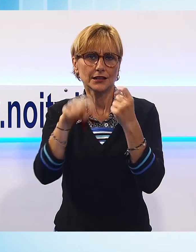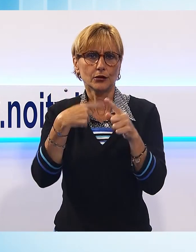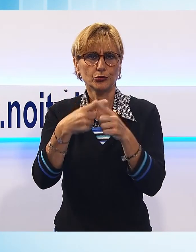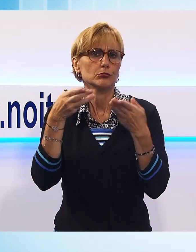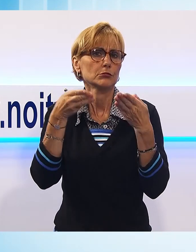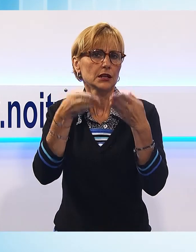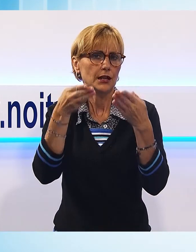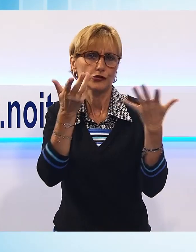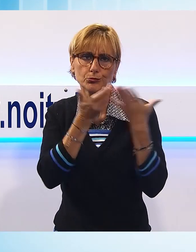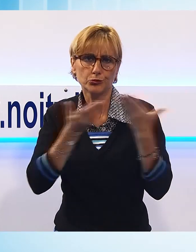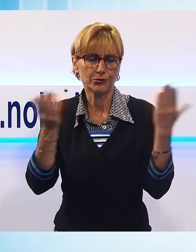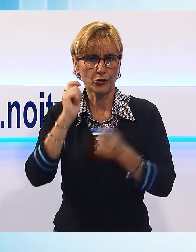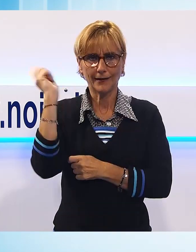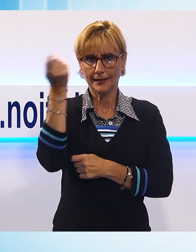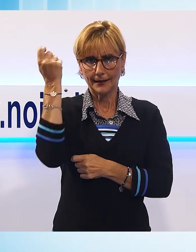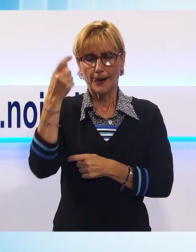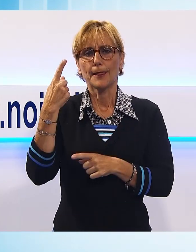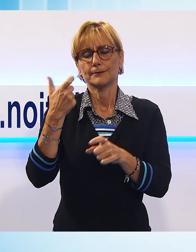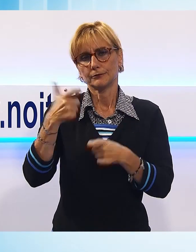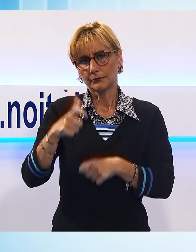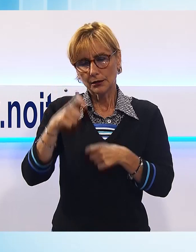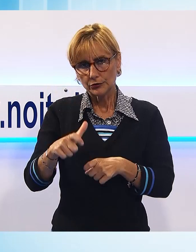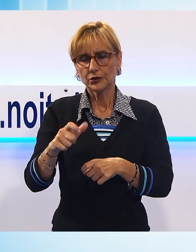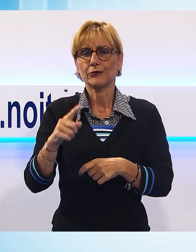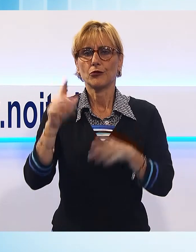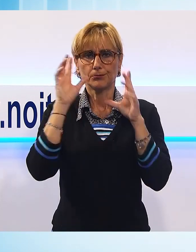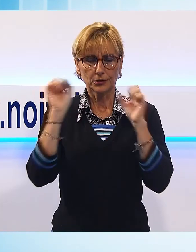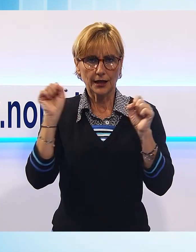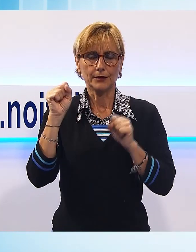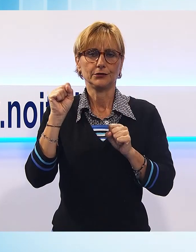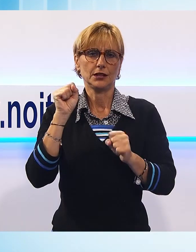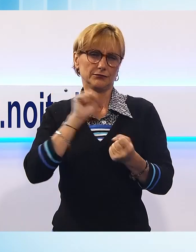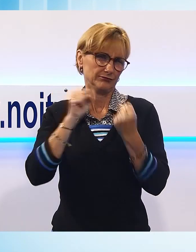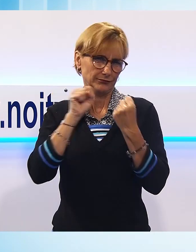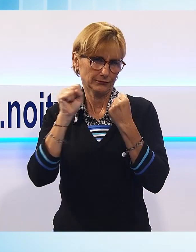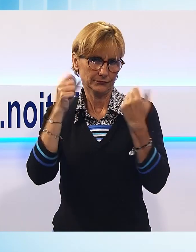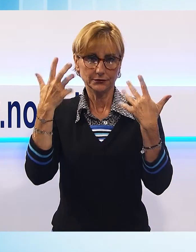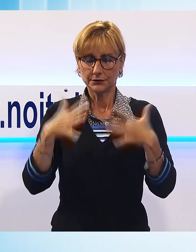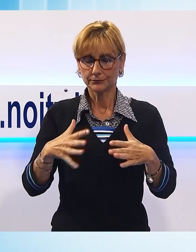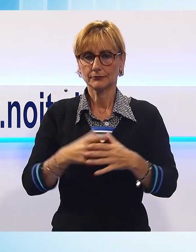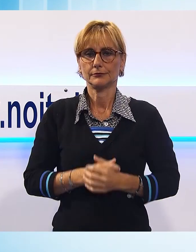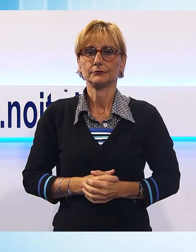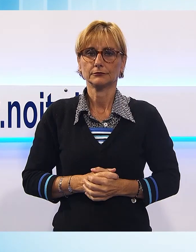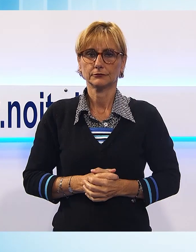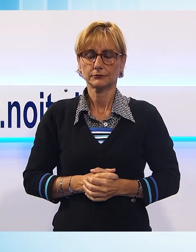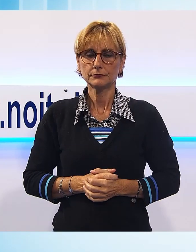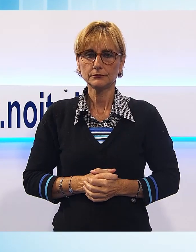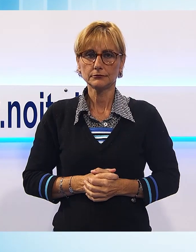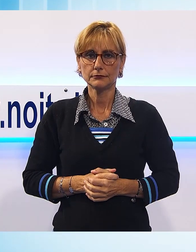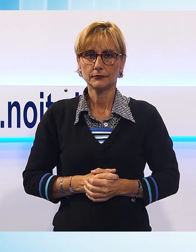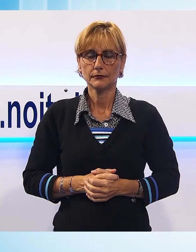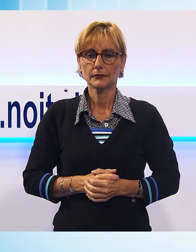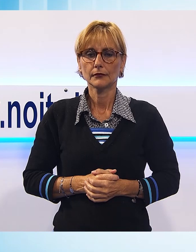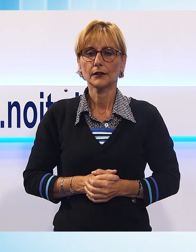a pubblico ufficiale perché ha anche insultato e resistito agli agenti. Parliamo dell'ospedale di Lucca. Il San